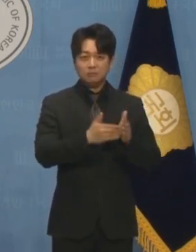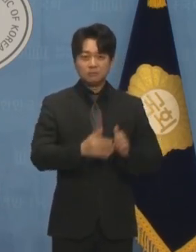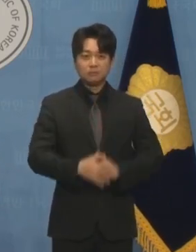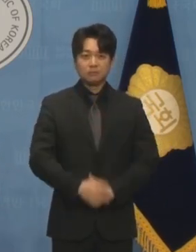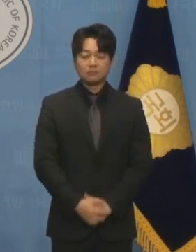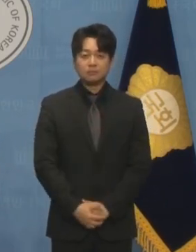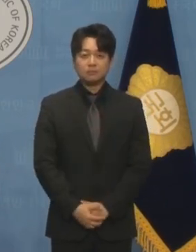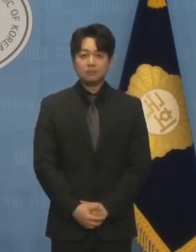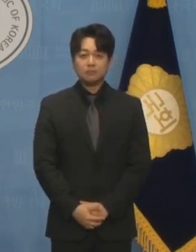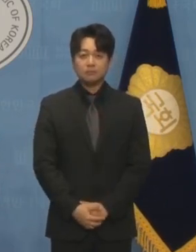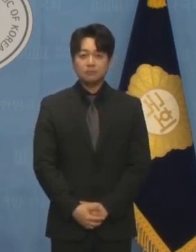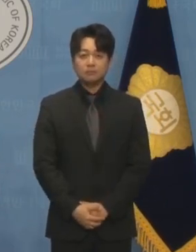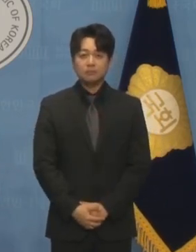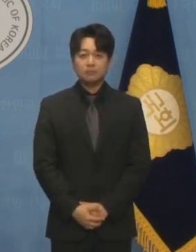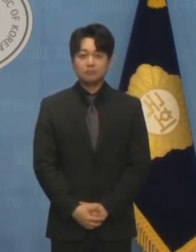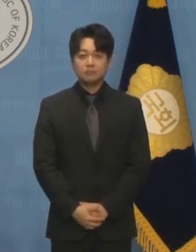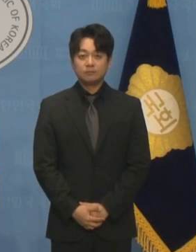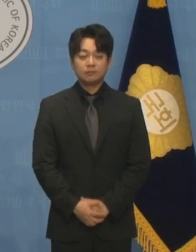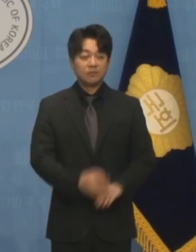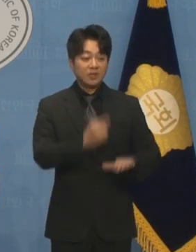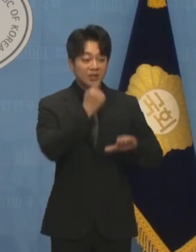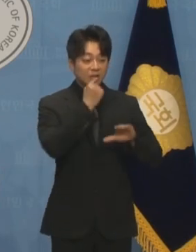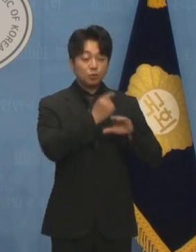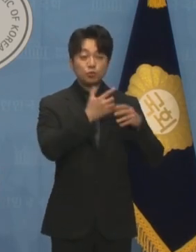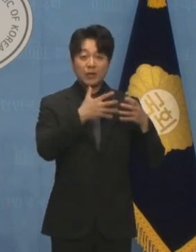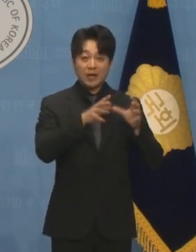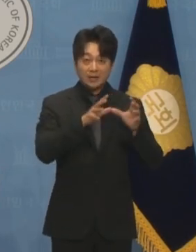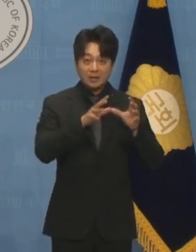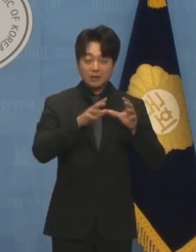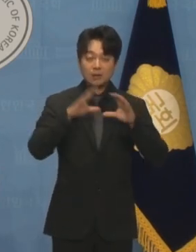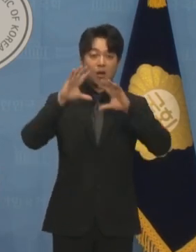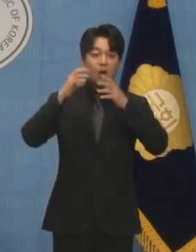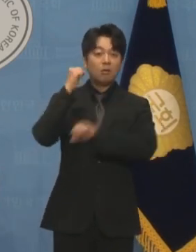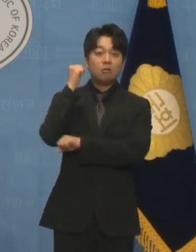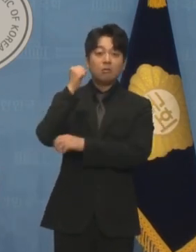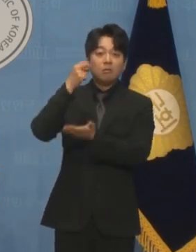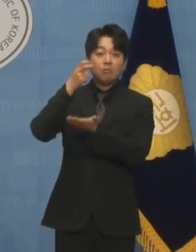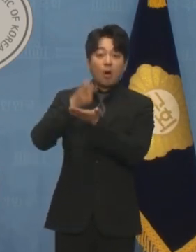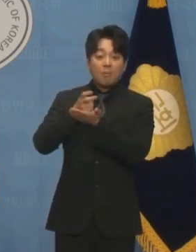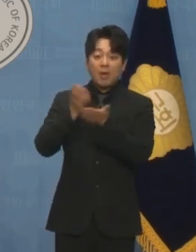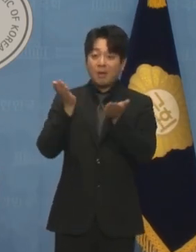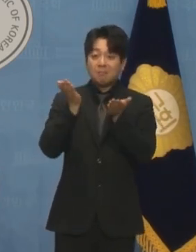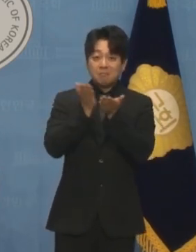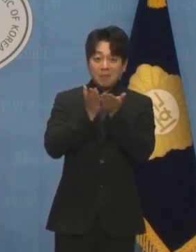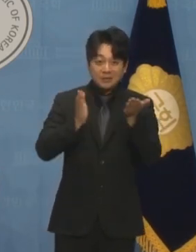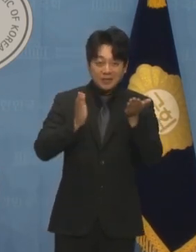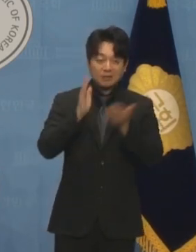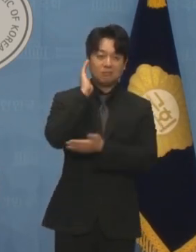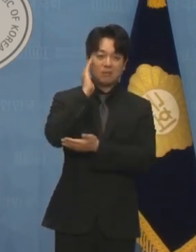국회를 장악한 민주당은 위헌적 주장도 서슴지 않고 있습니다.